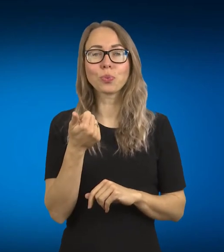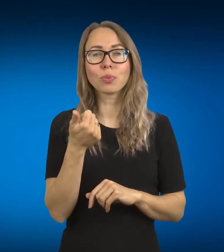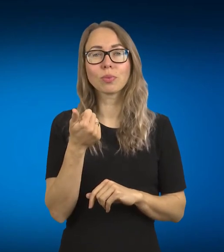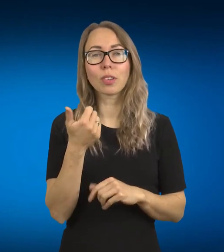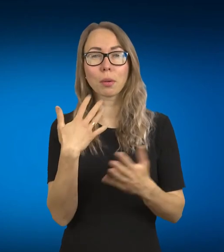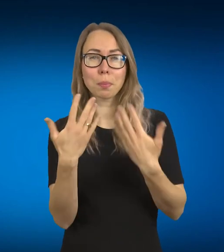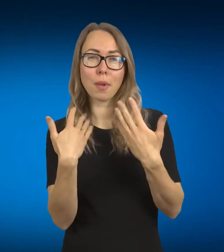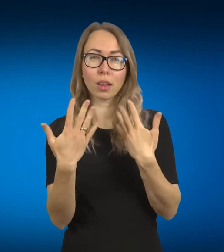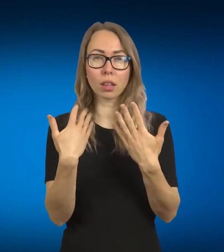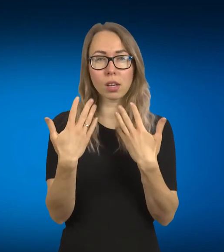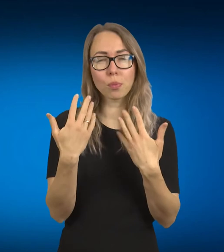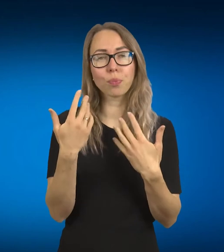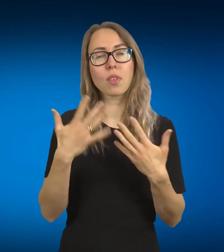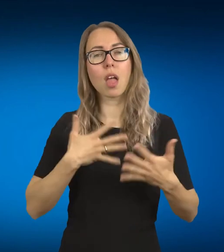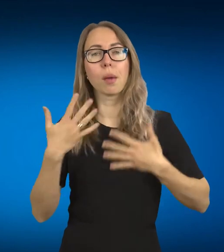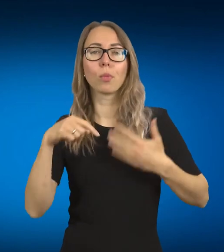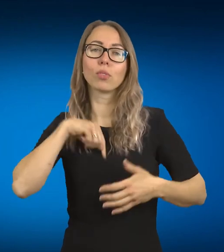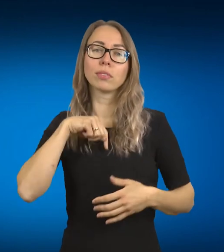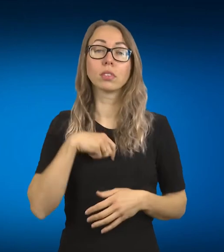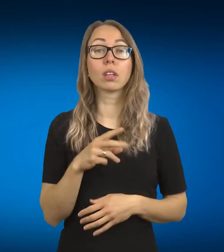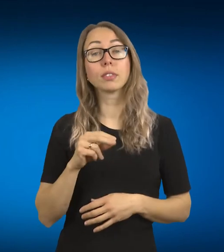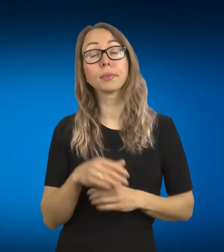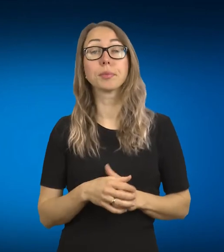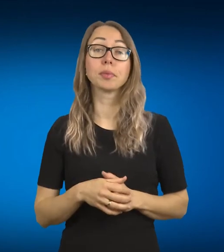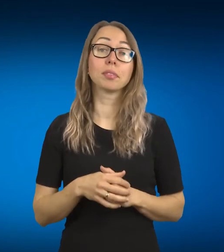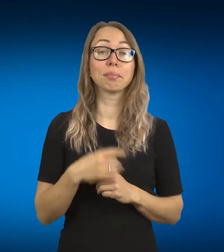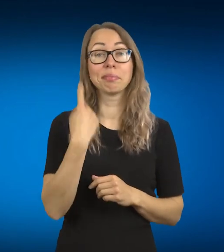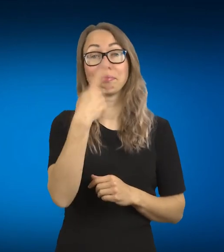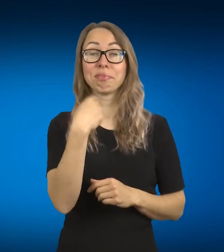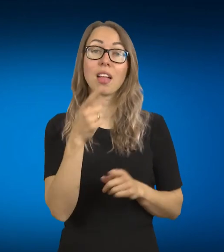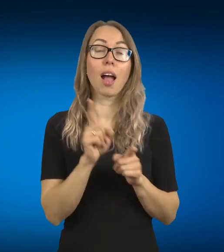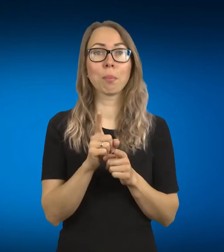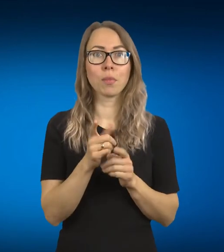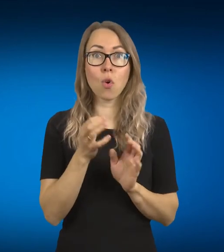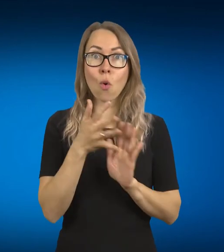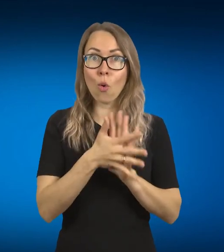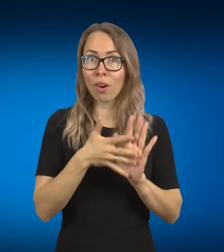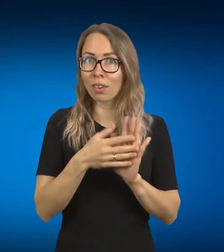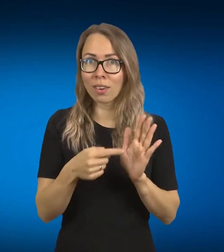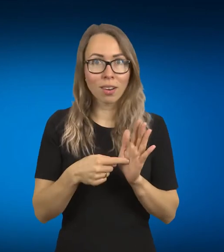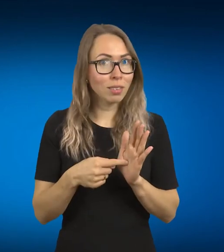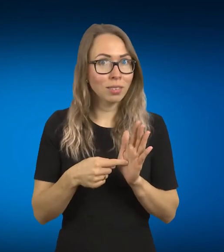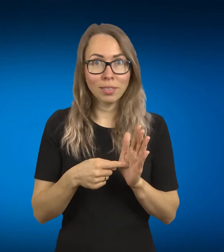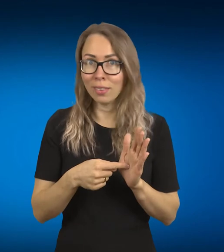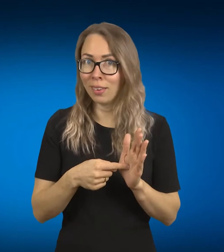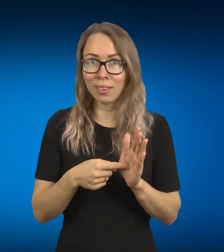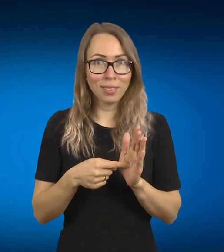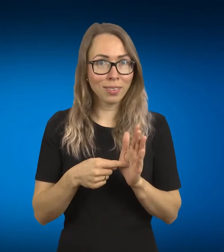Tai, vat, pavyzdžiui, su gestų kalba, tu pat pasitelki ir rankų